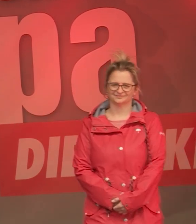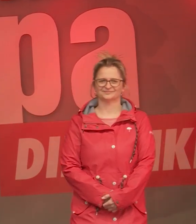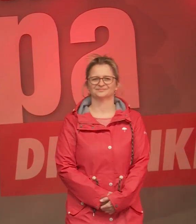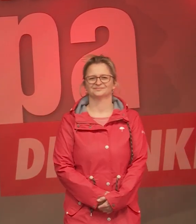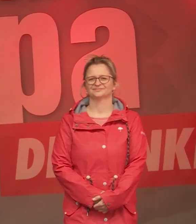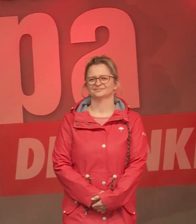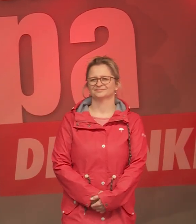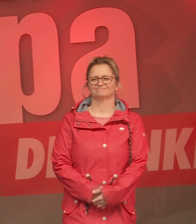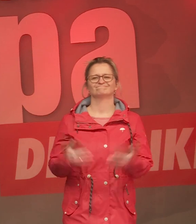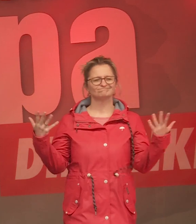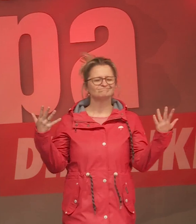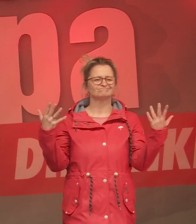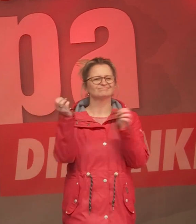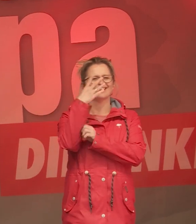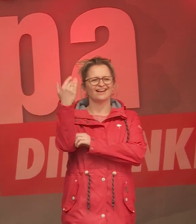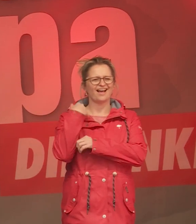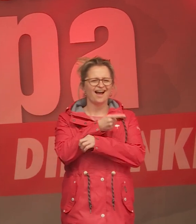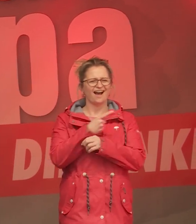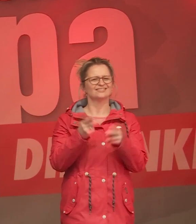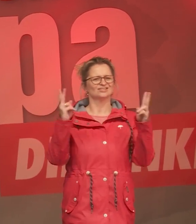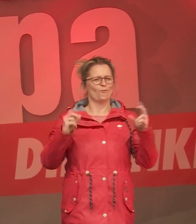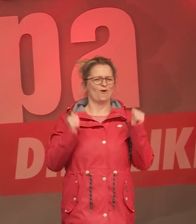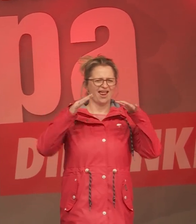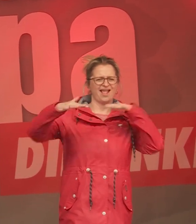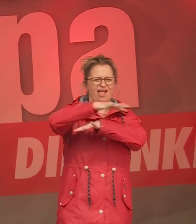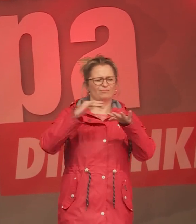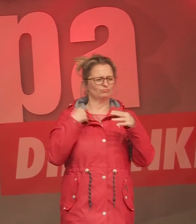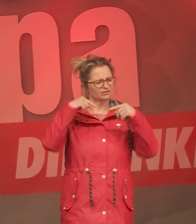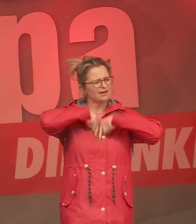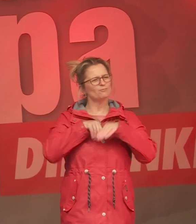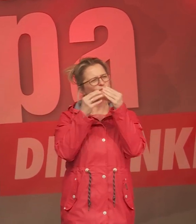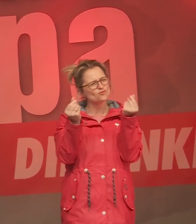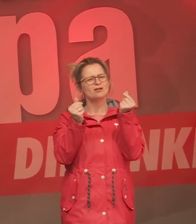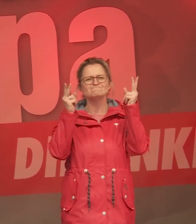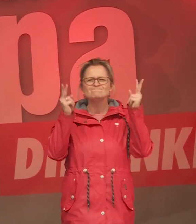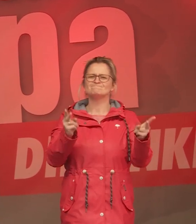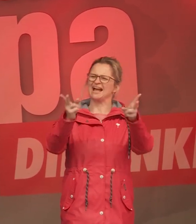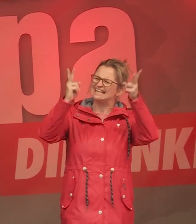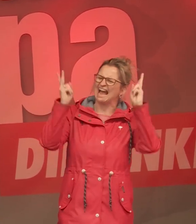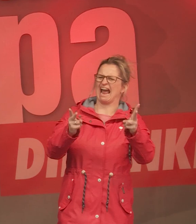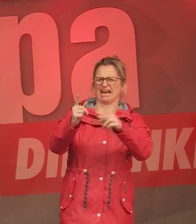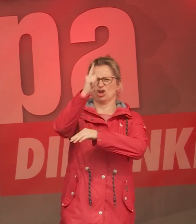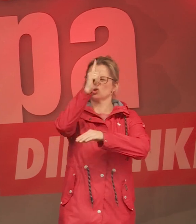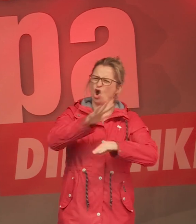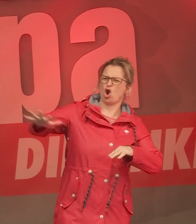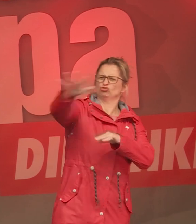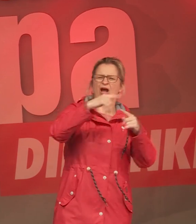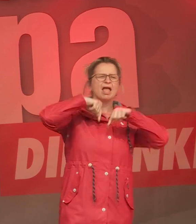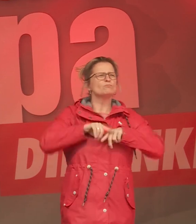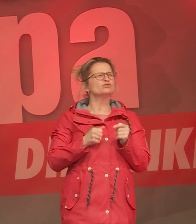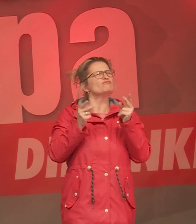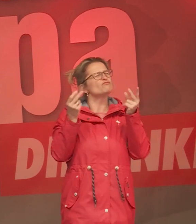Und es muss doch das Gerechtigkeitsempfinden der Menschen in ganz Deutschland und in